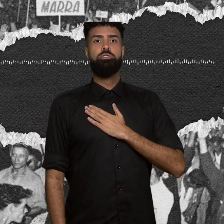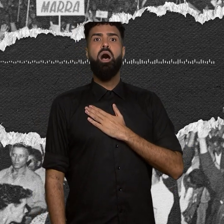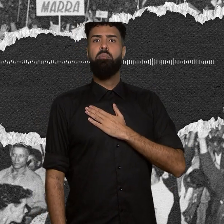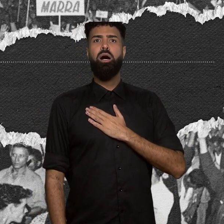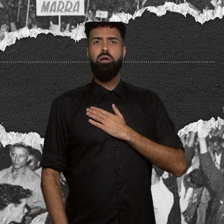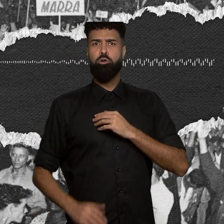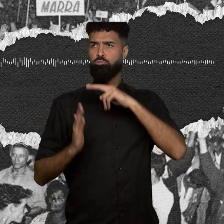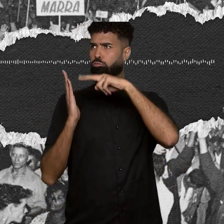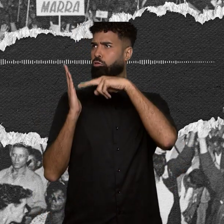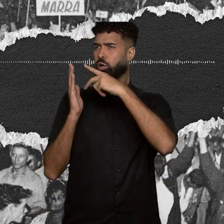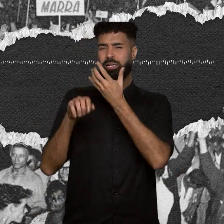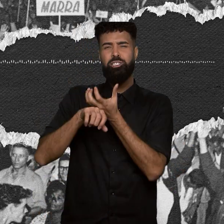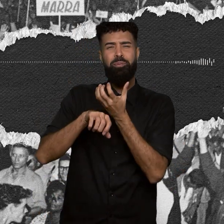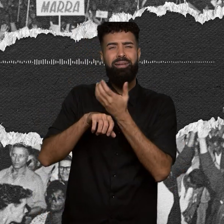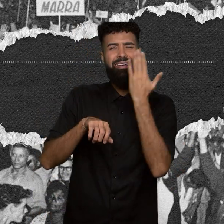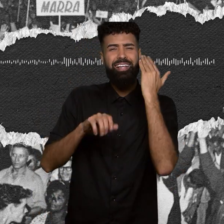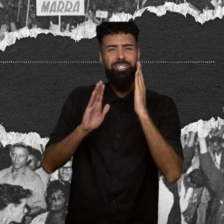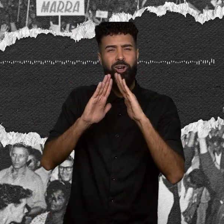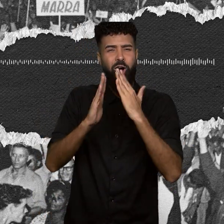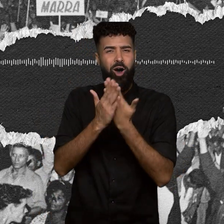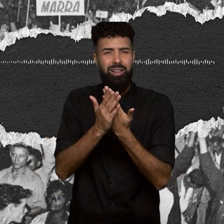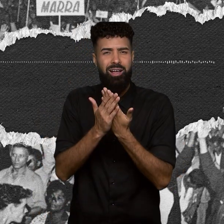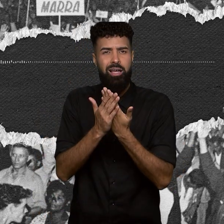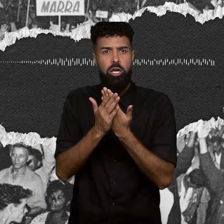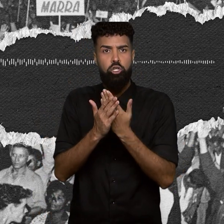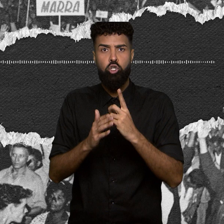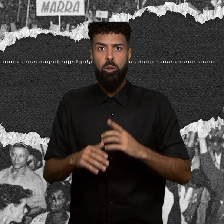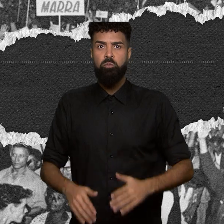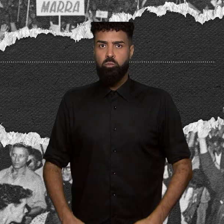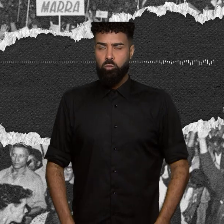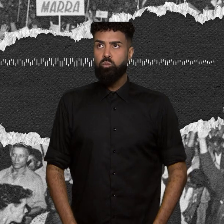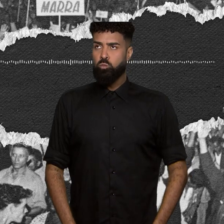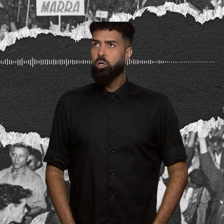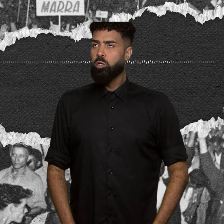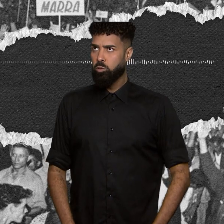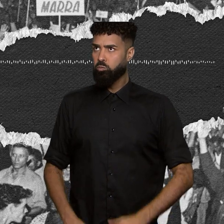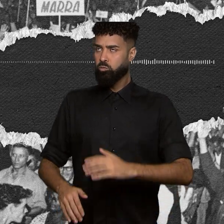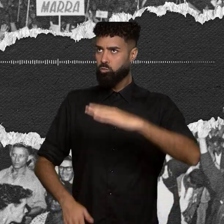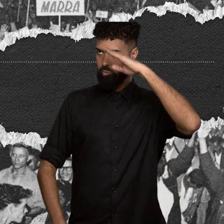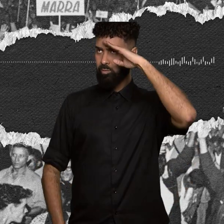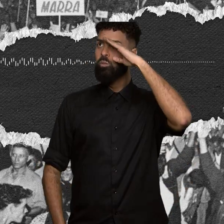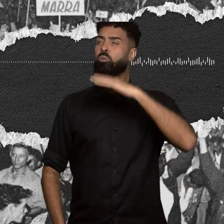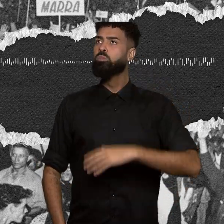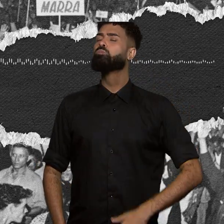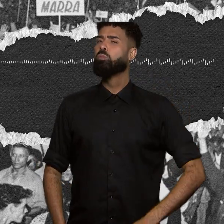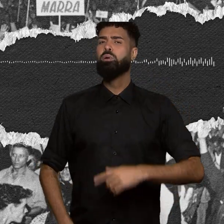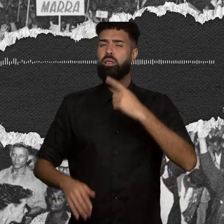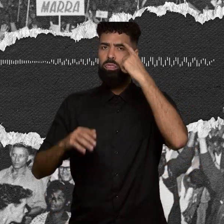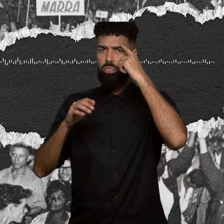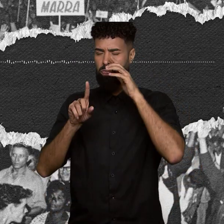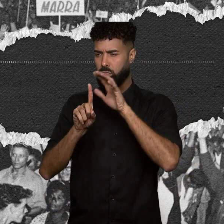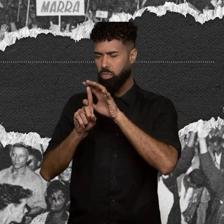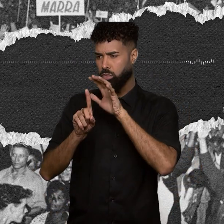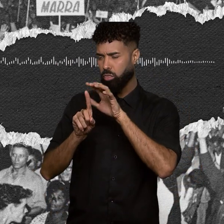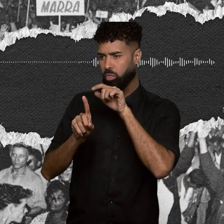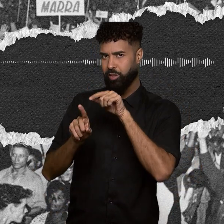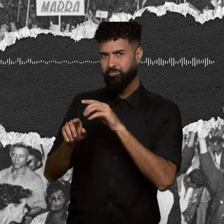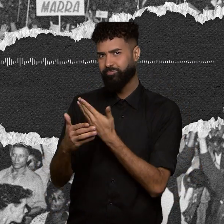disciplinas que existiam para formar a cabeça dos estudantes. Em termos de investimento, no